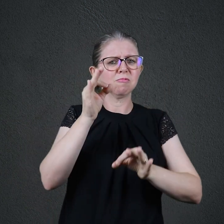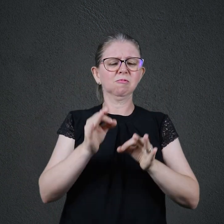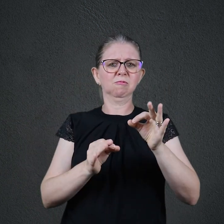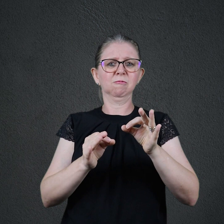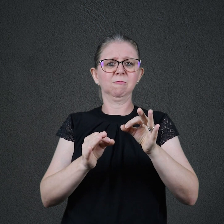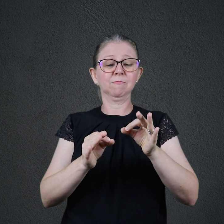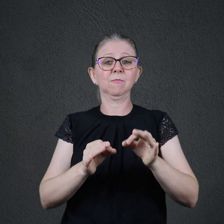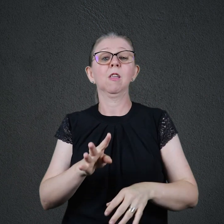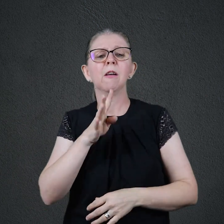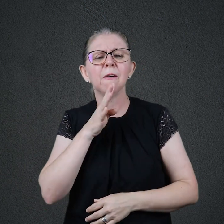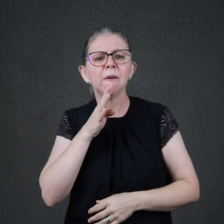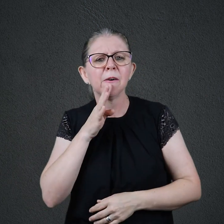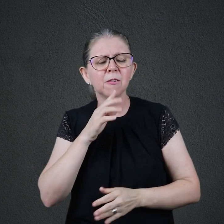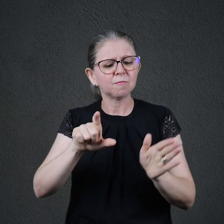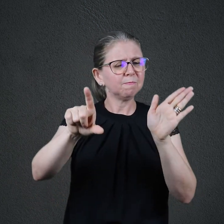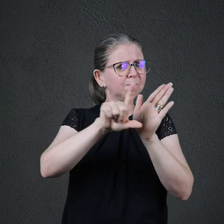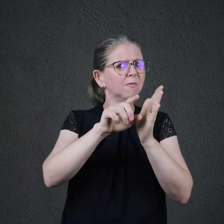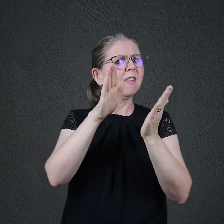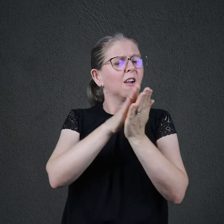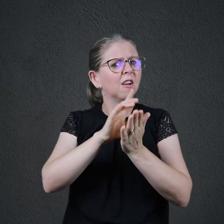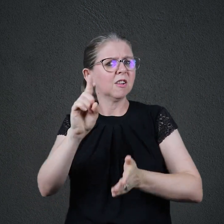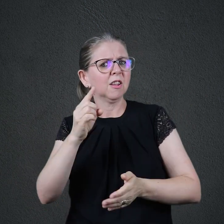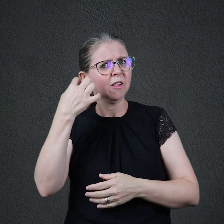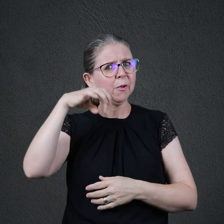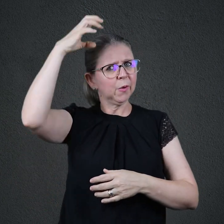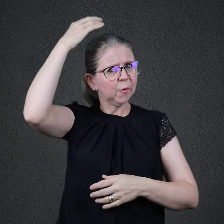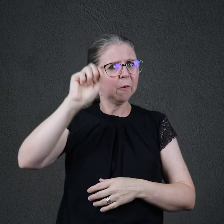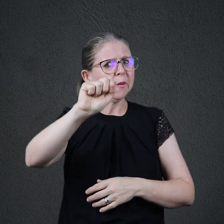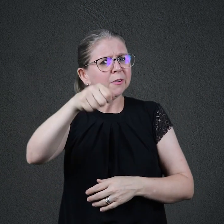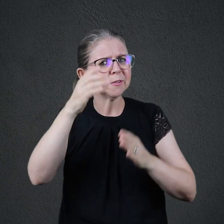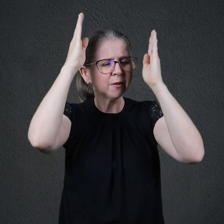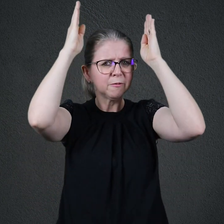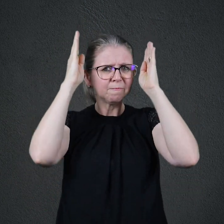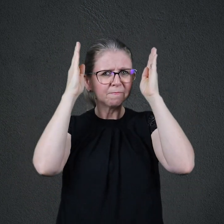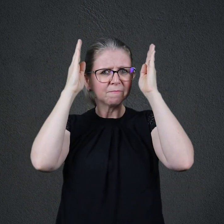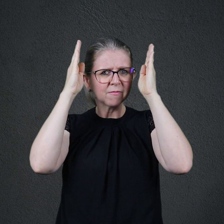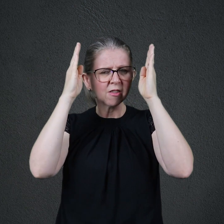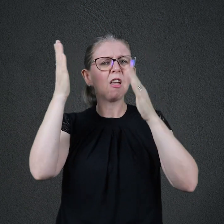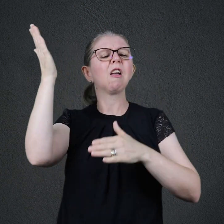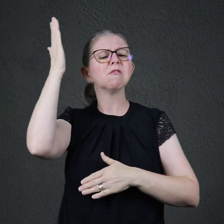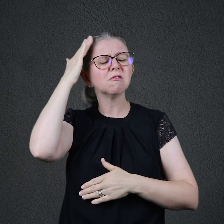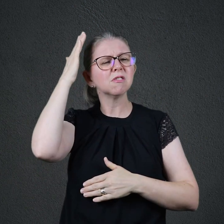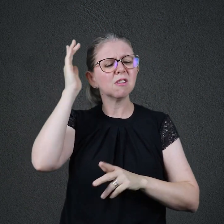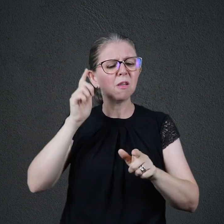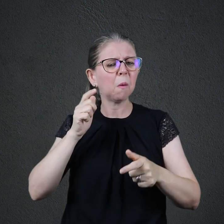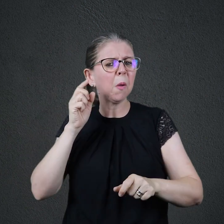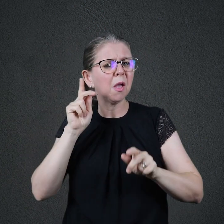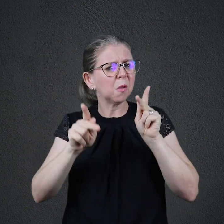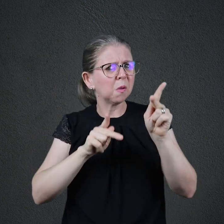ignorado Livro da Lei de Deus, o rei Josias reconheceu que a ira do Senhor deveria ser grande e merecida